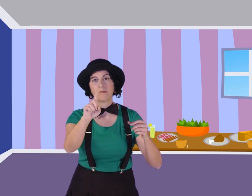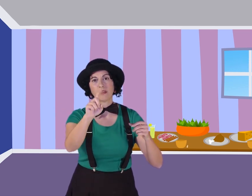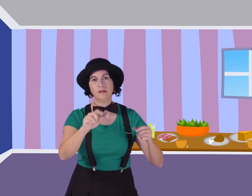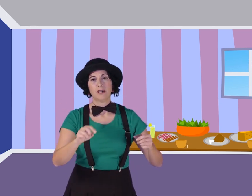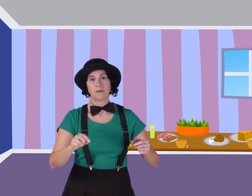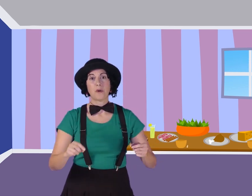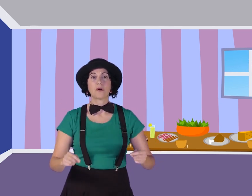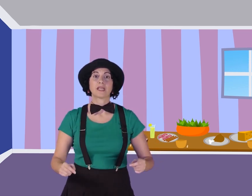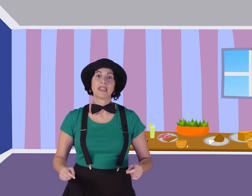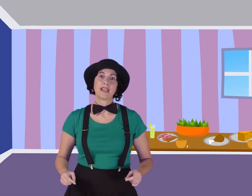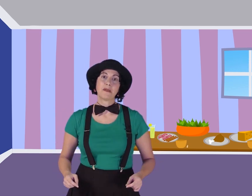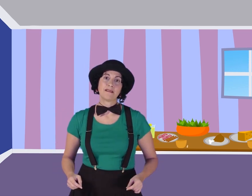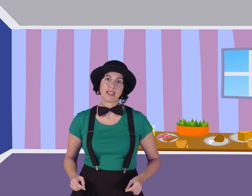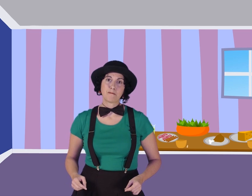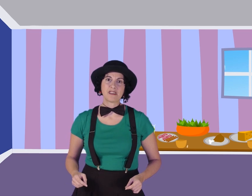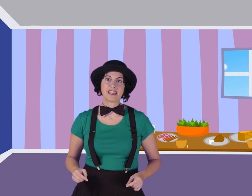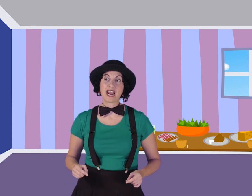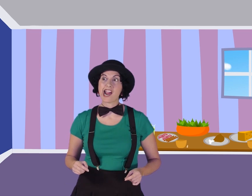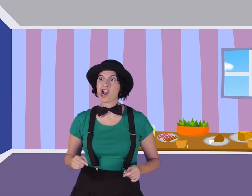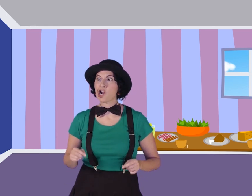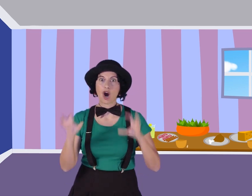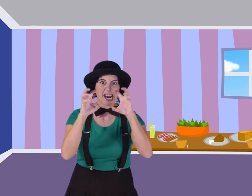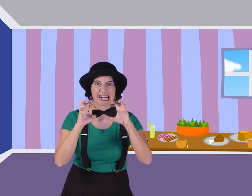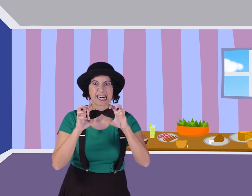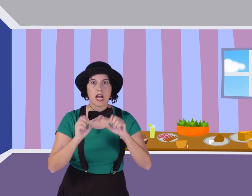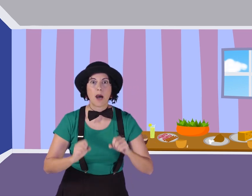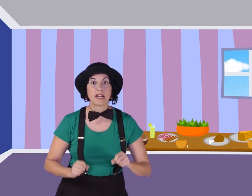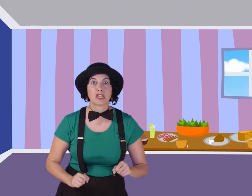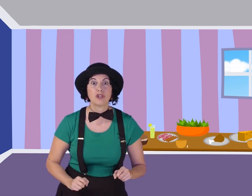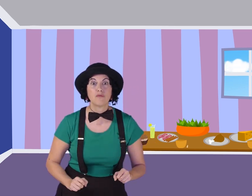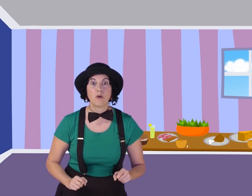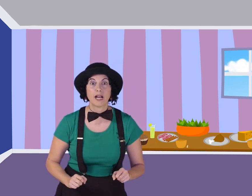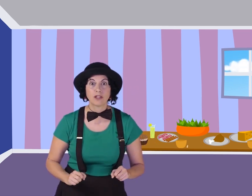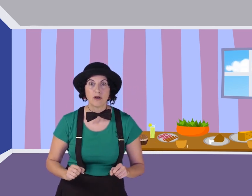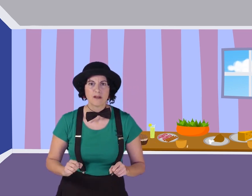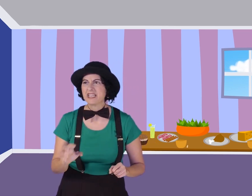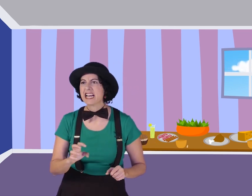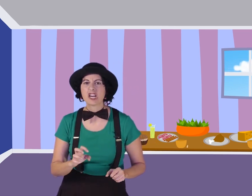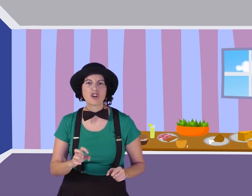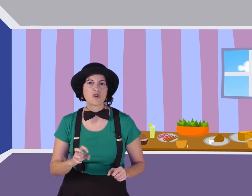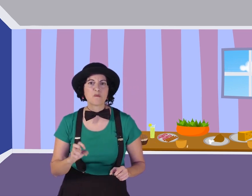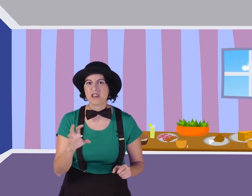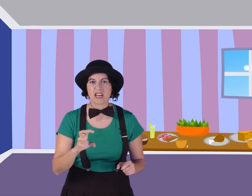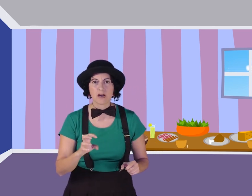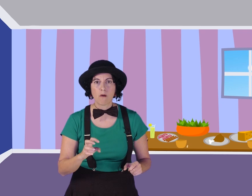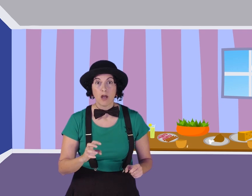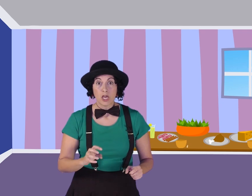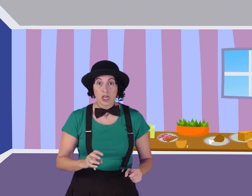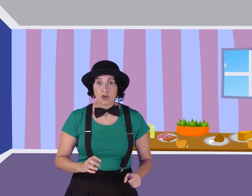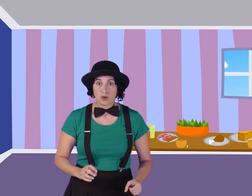empezó. Porque de repente... ¡Miaaa! Apareció de nuevo el gato. ¡Miaaa! ¡Miaaa! Y no